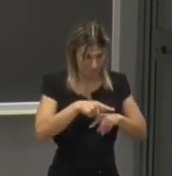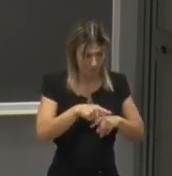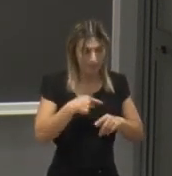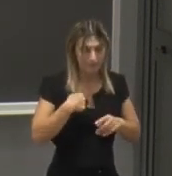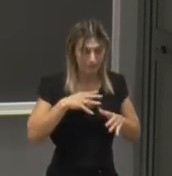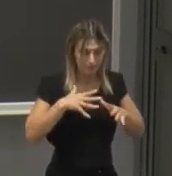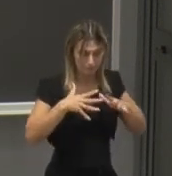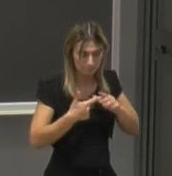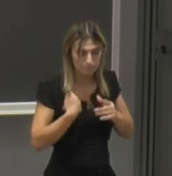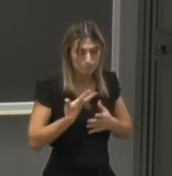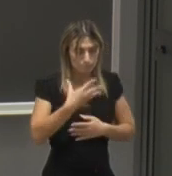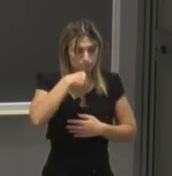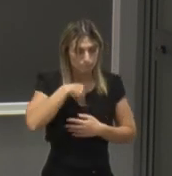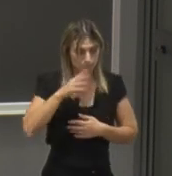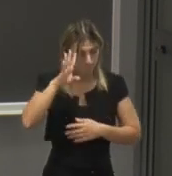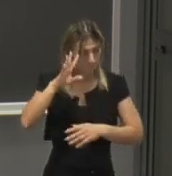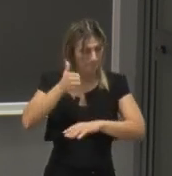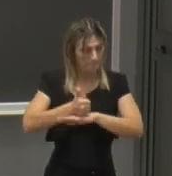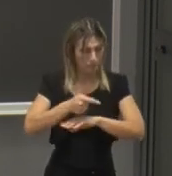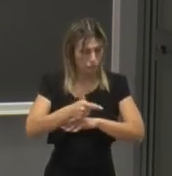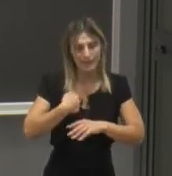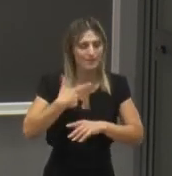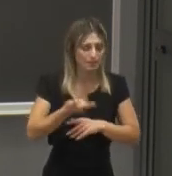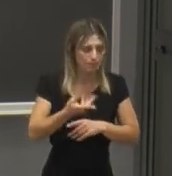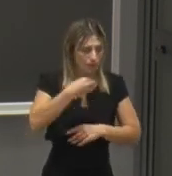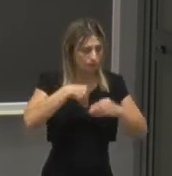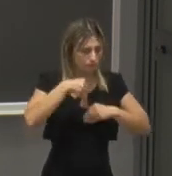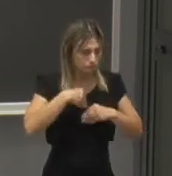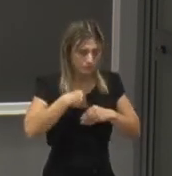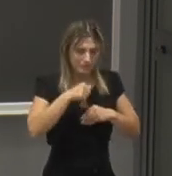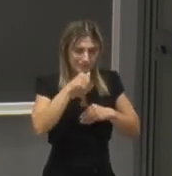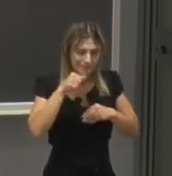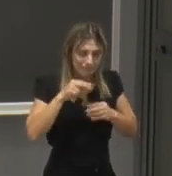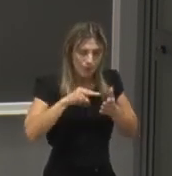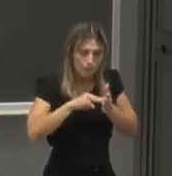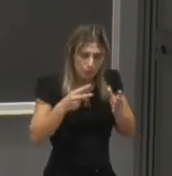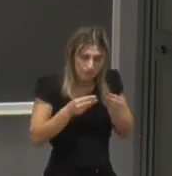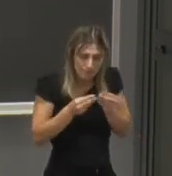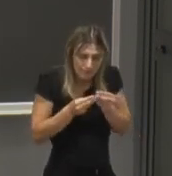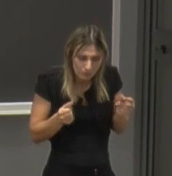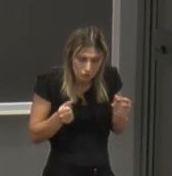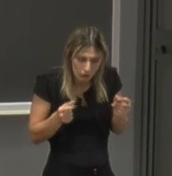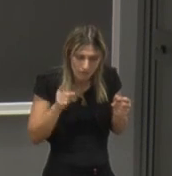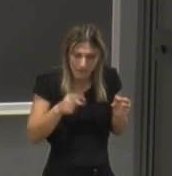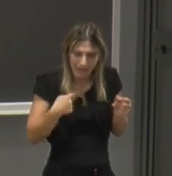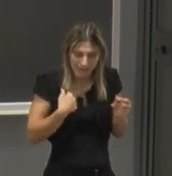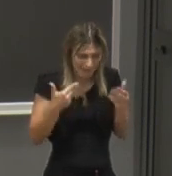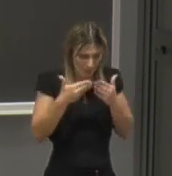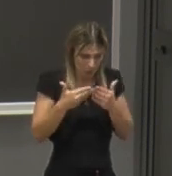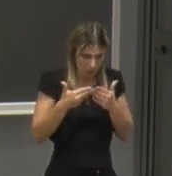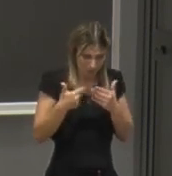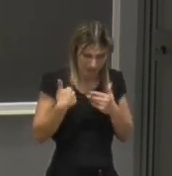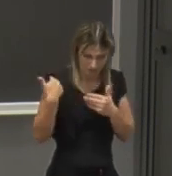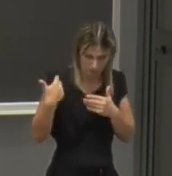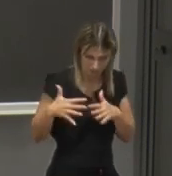avete acquisite padronanze che vi consentono poi di risolvere problemi anche lontani da quelli che avete studiato